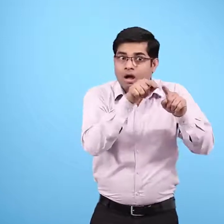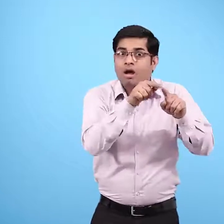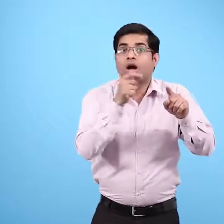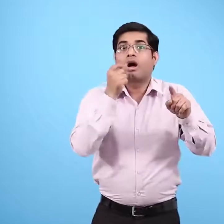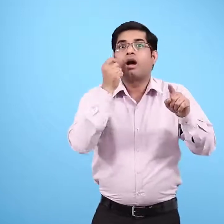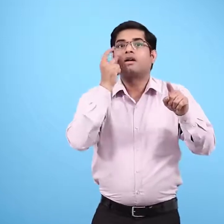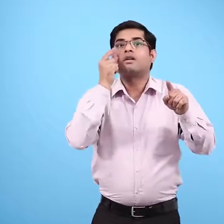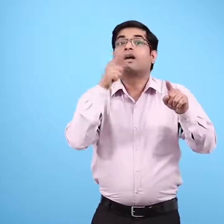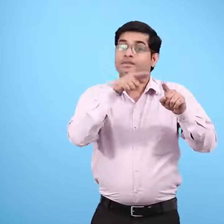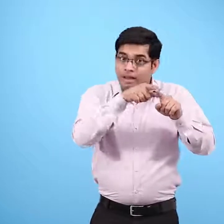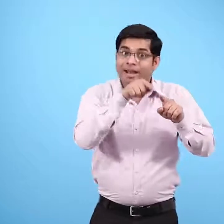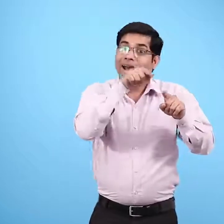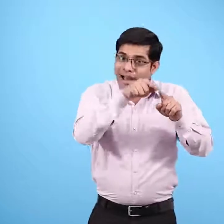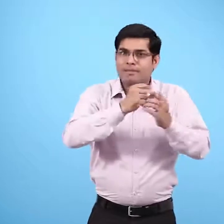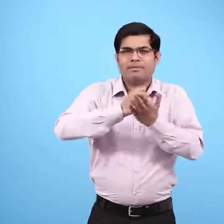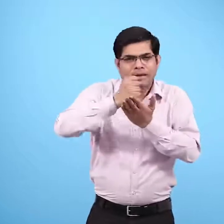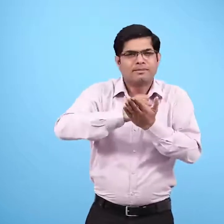इसके लिए उन्होंने एक प्रयोग किया